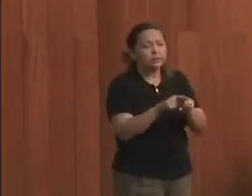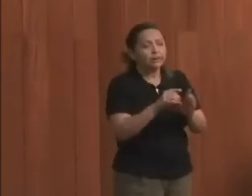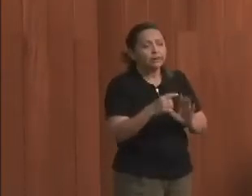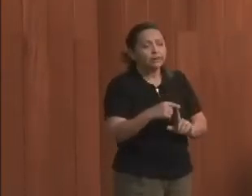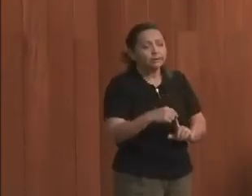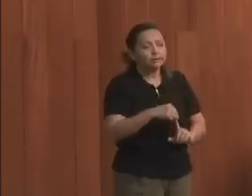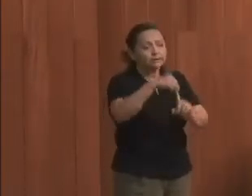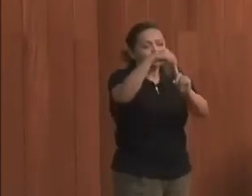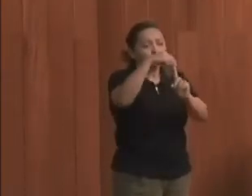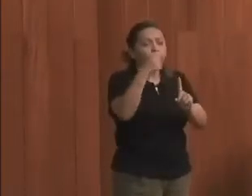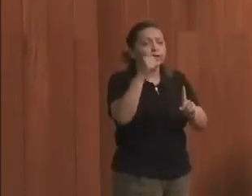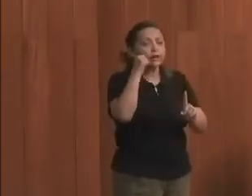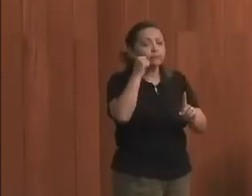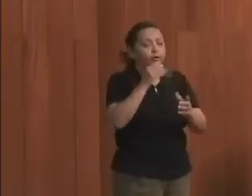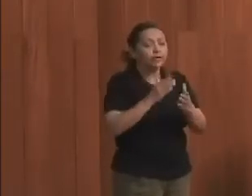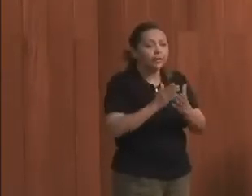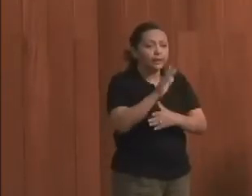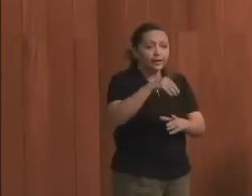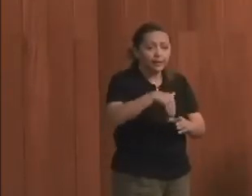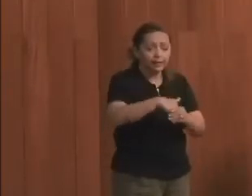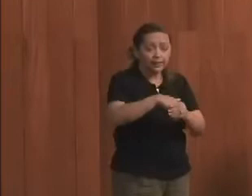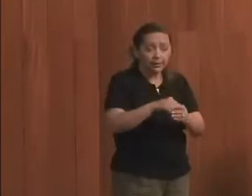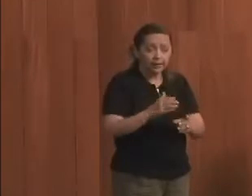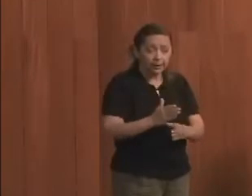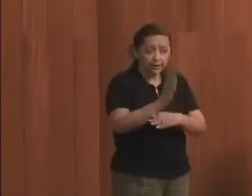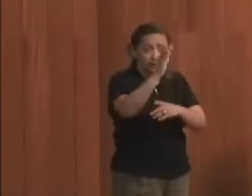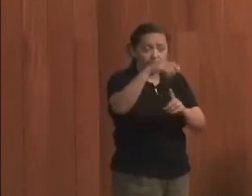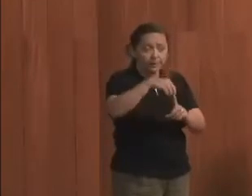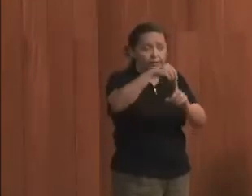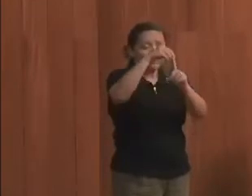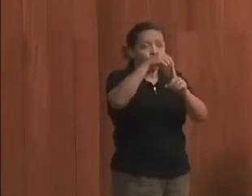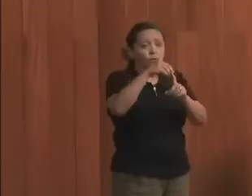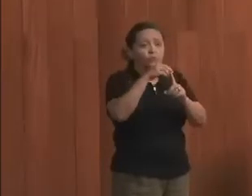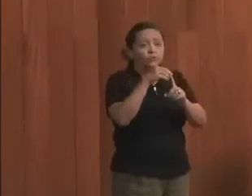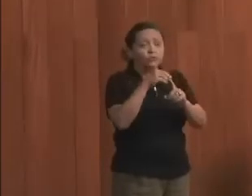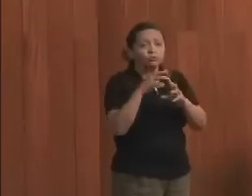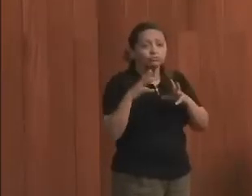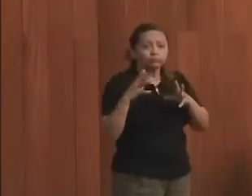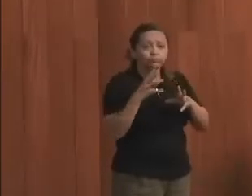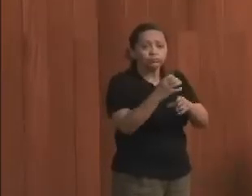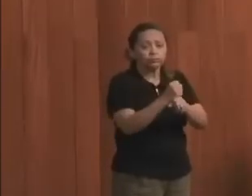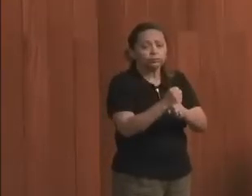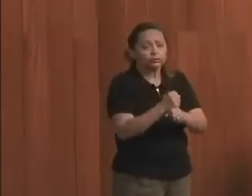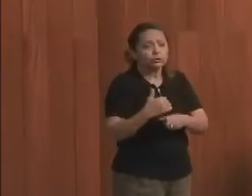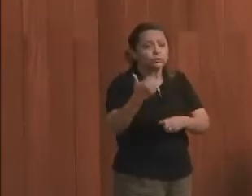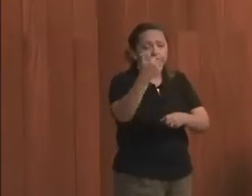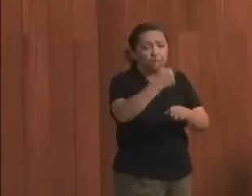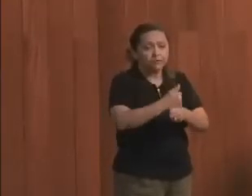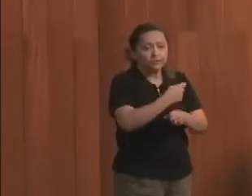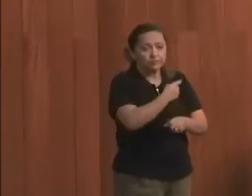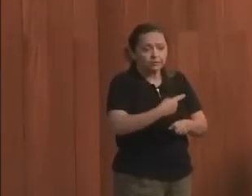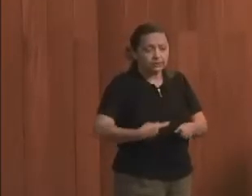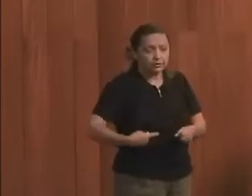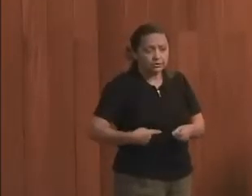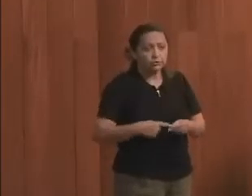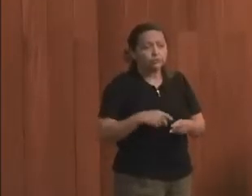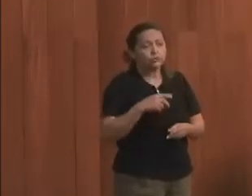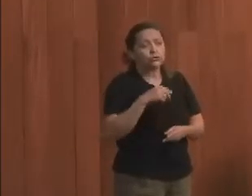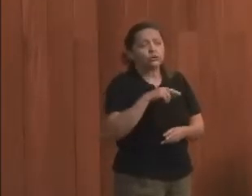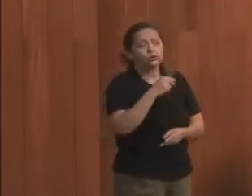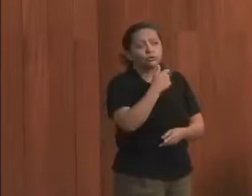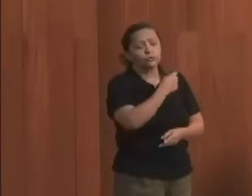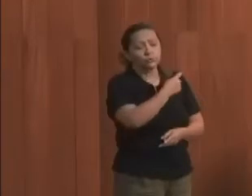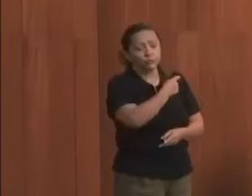destacar porque ela foi eleita por unanimidade a nossa vice-presidenta. E o nosso presidente é o ministro Pepe